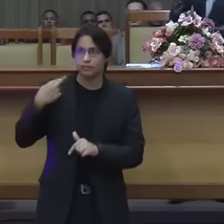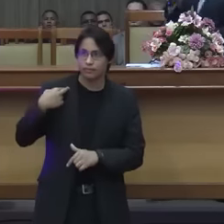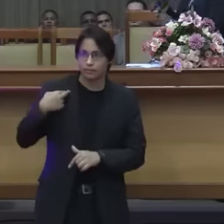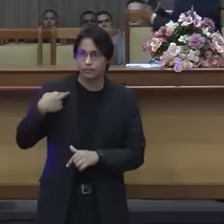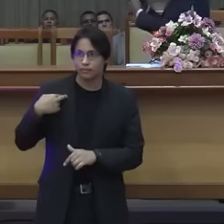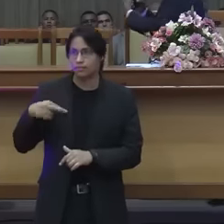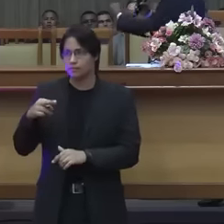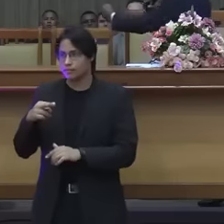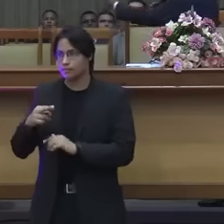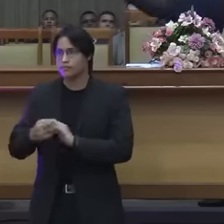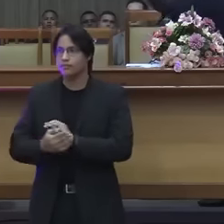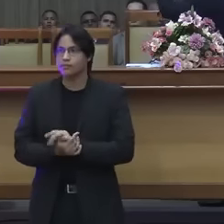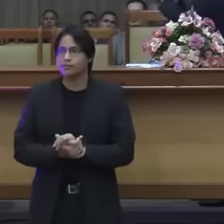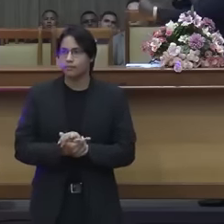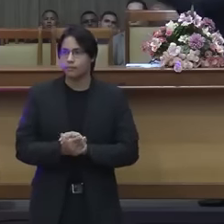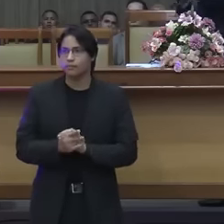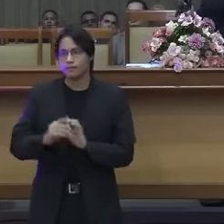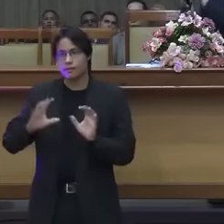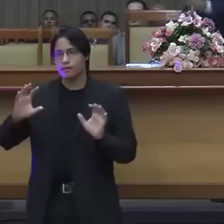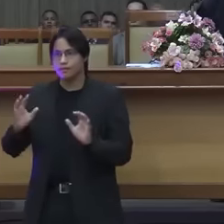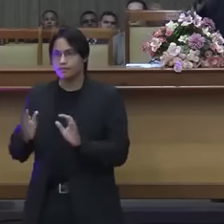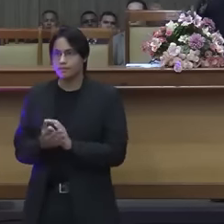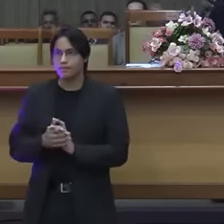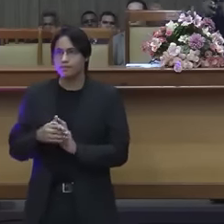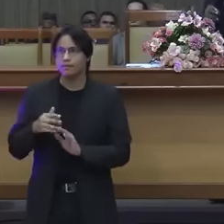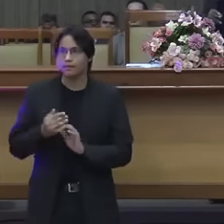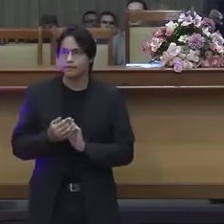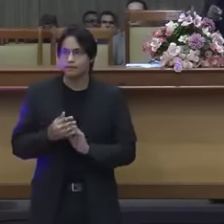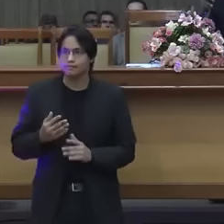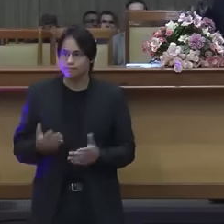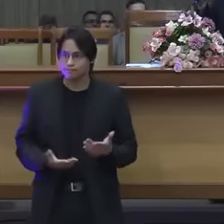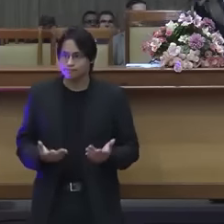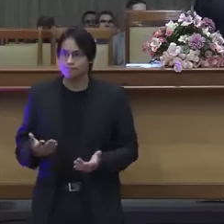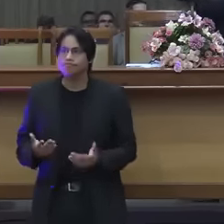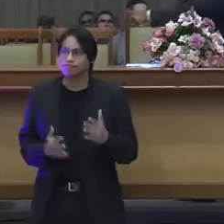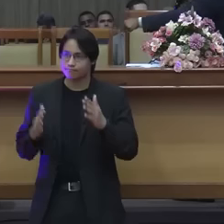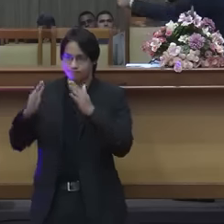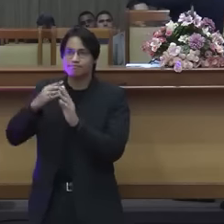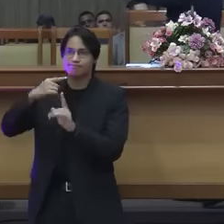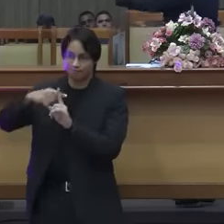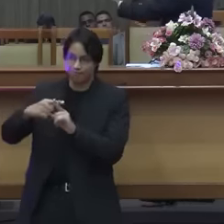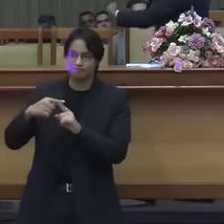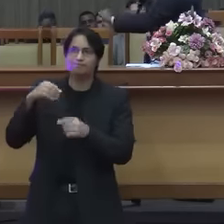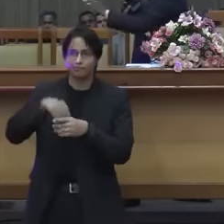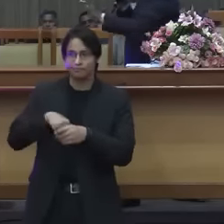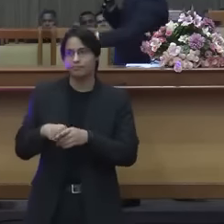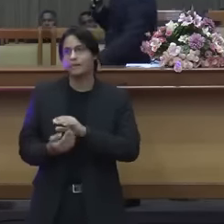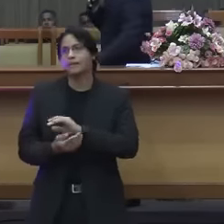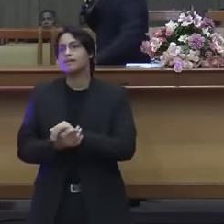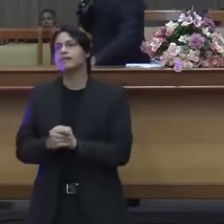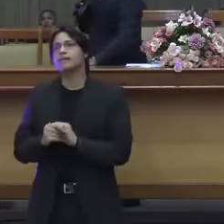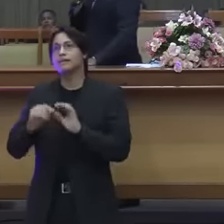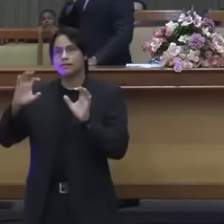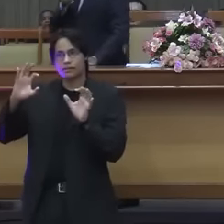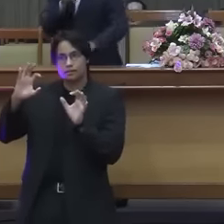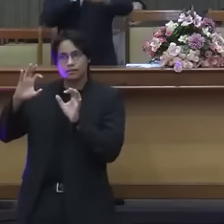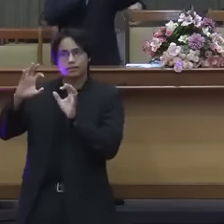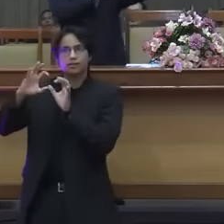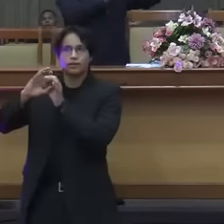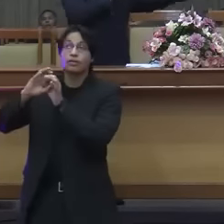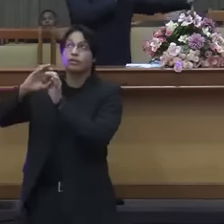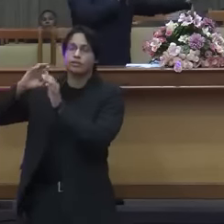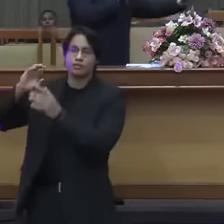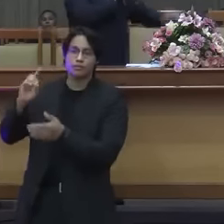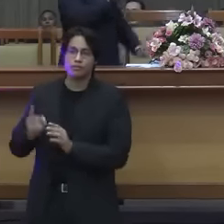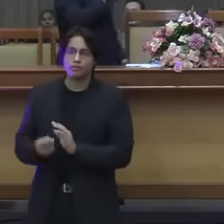Ou seja, ele está ligando com a mesma ideia do dízimo que sustentava os obreiros, ou